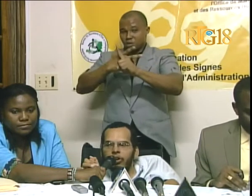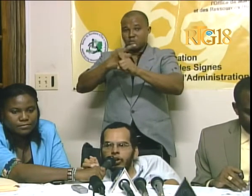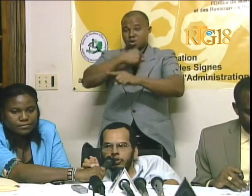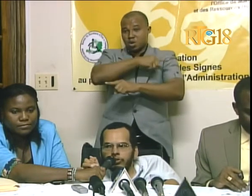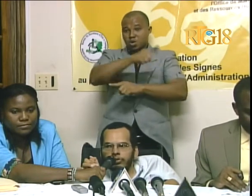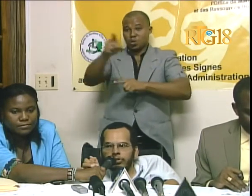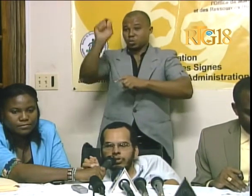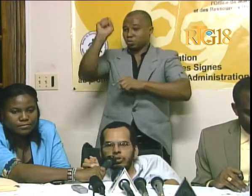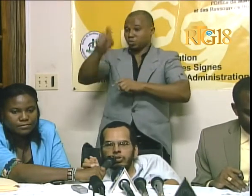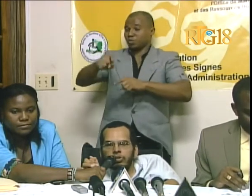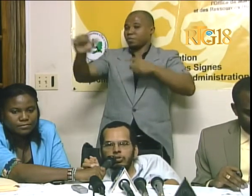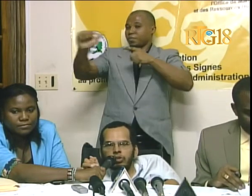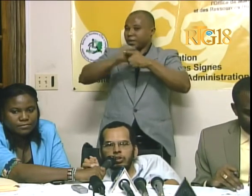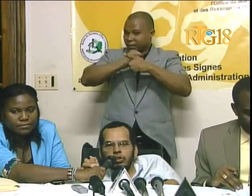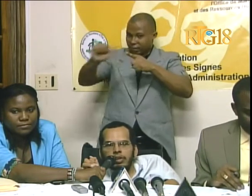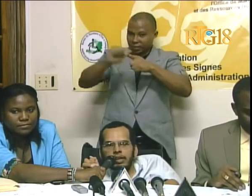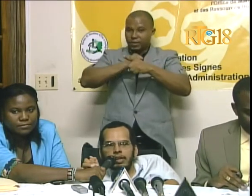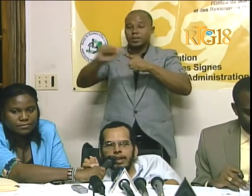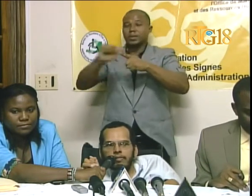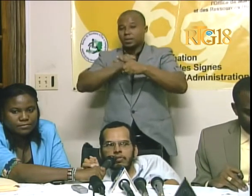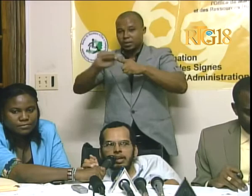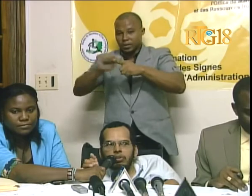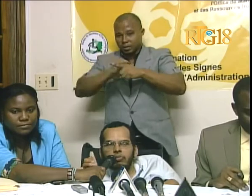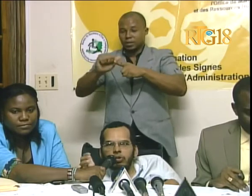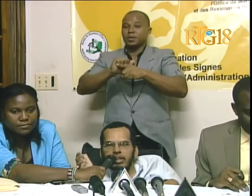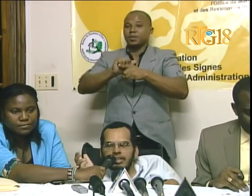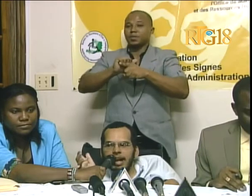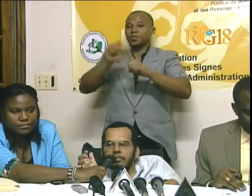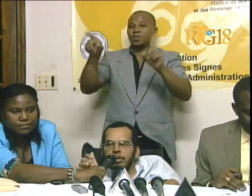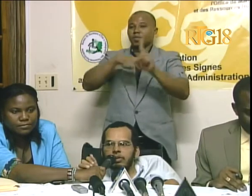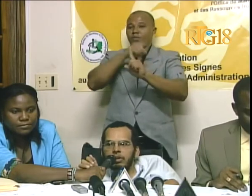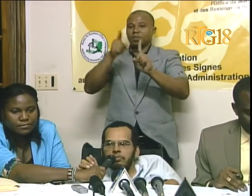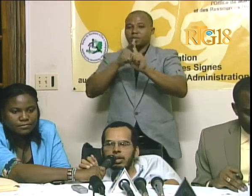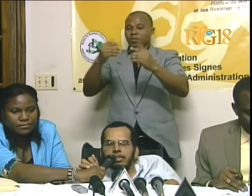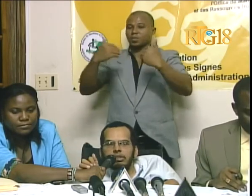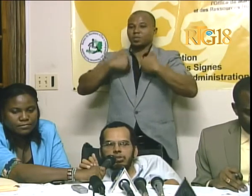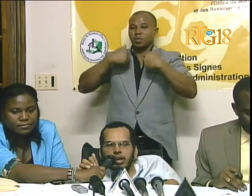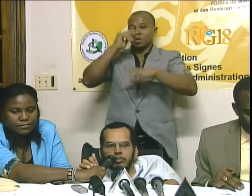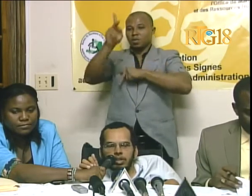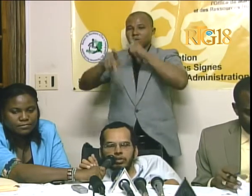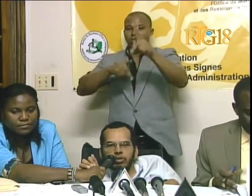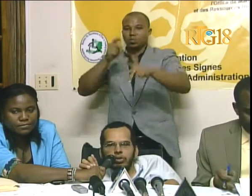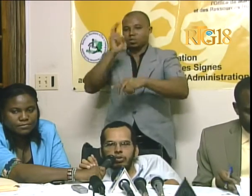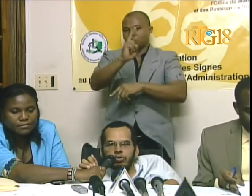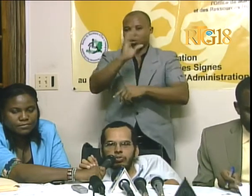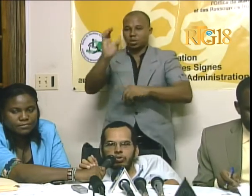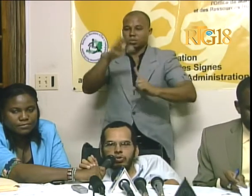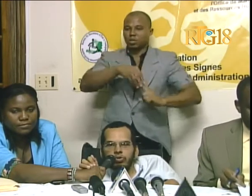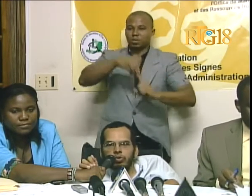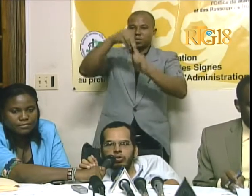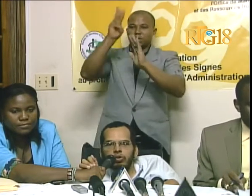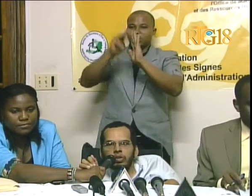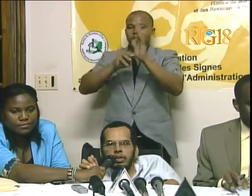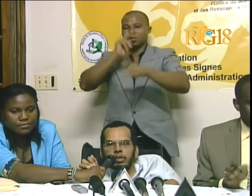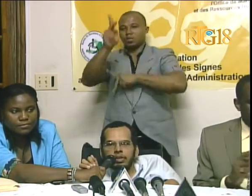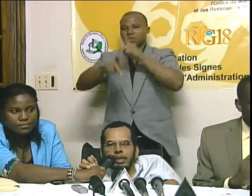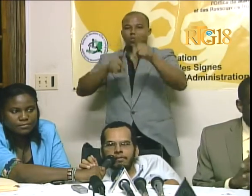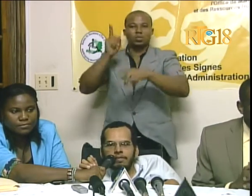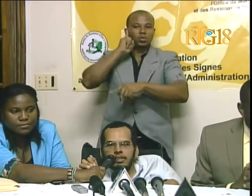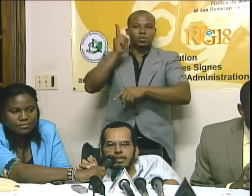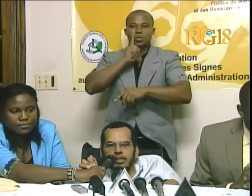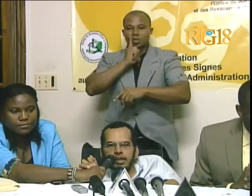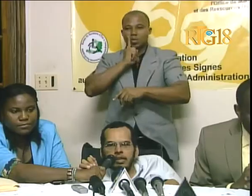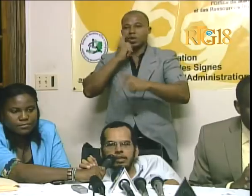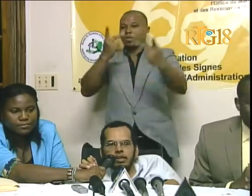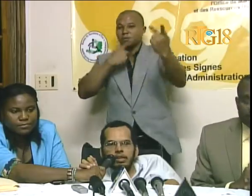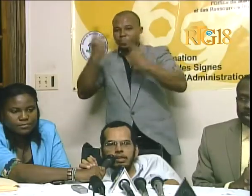an valeur, ke lèv vremen gen de moun handikapé, partikulèrman le moun souw ki